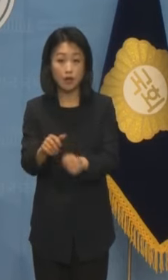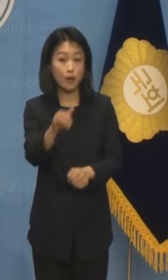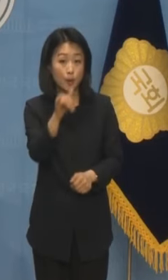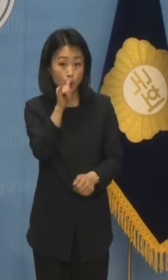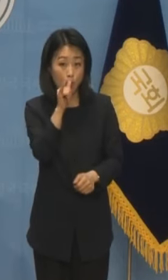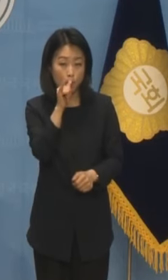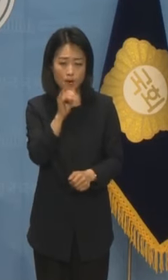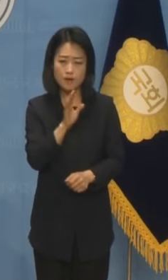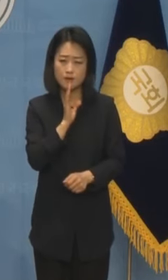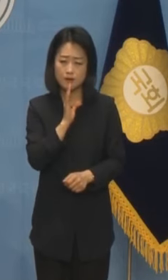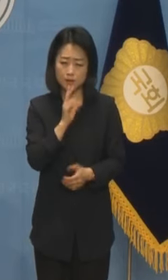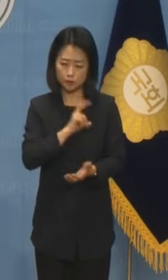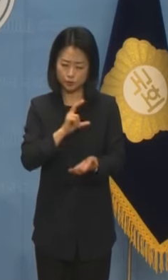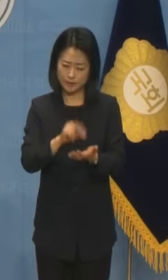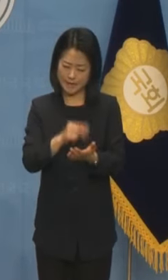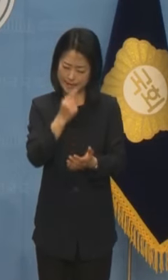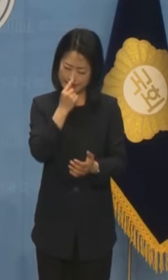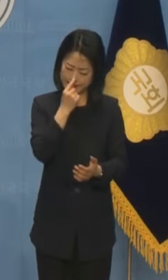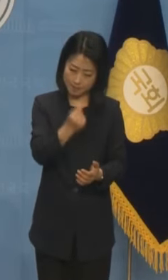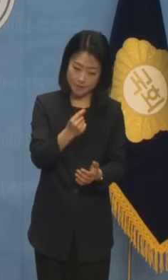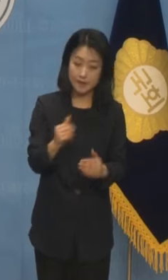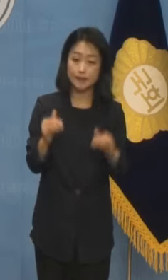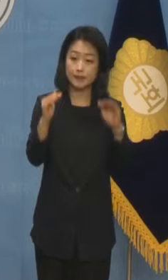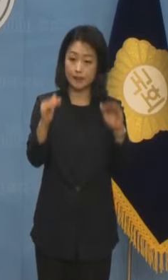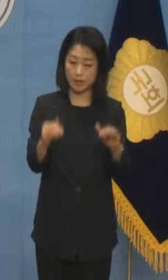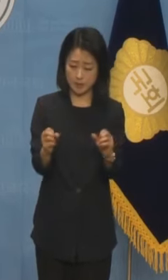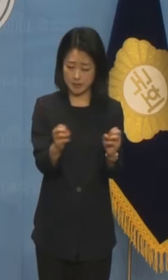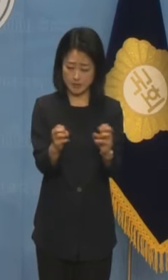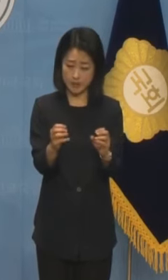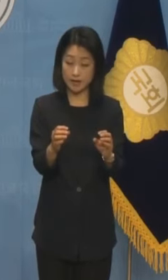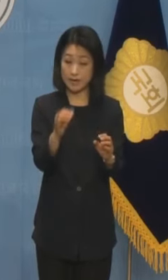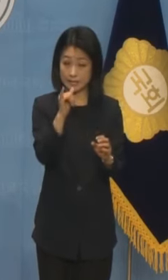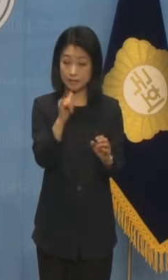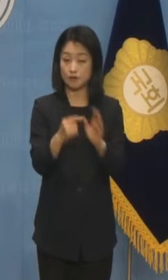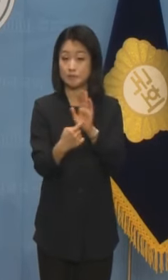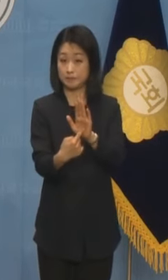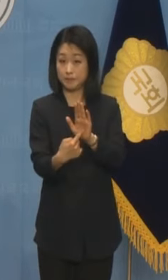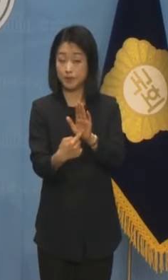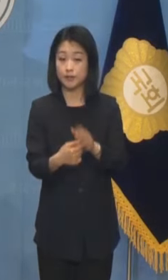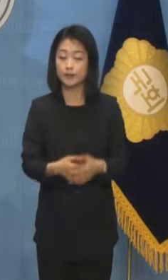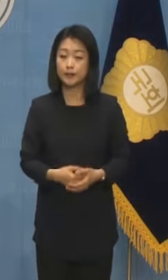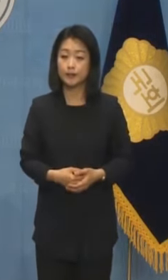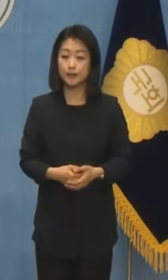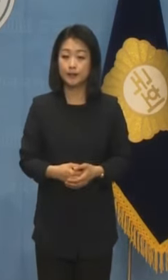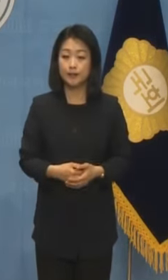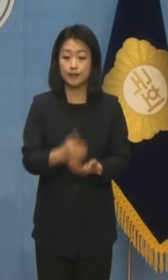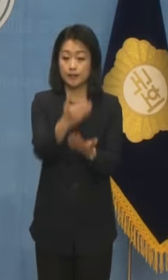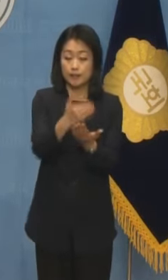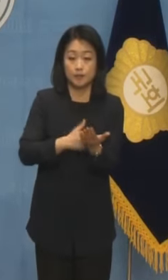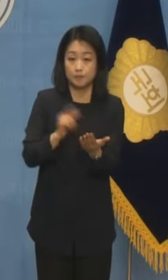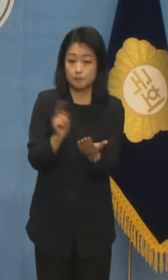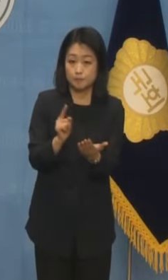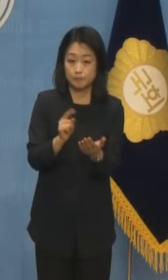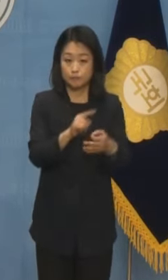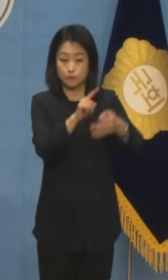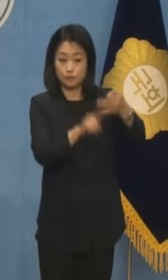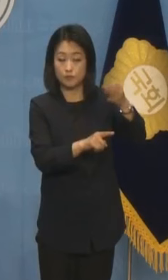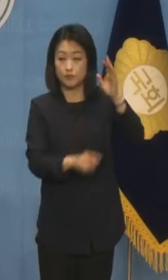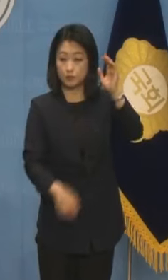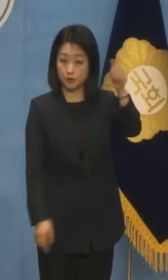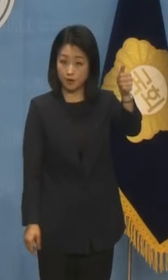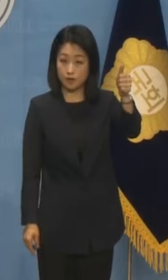예민한 주제까지 다루는 방대한 내용입니다. 언론 보도에 따르면 윤석열